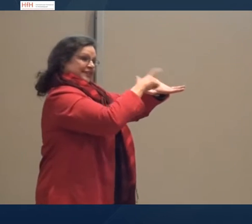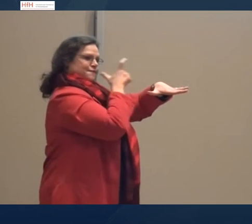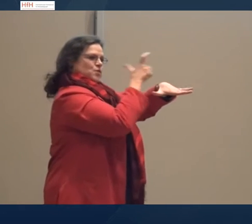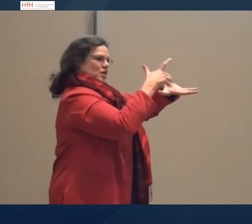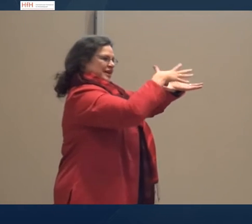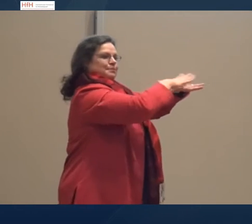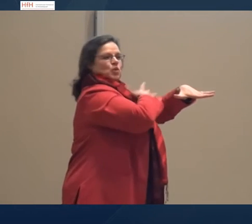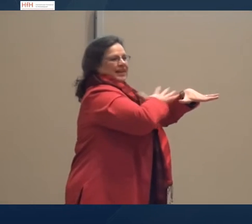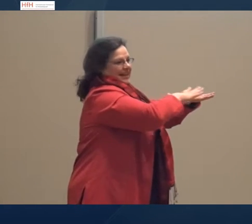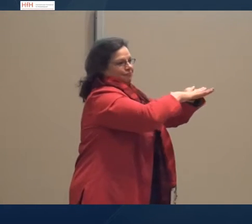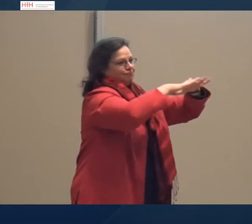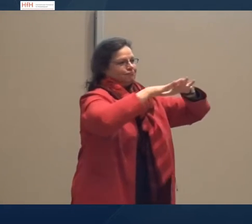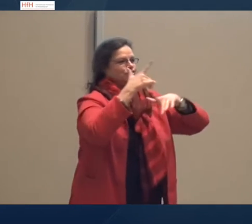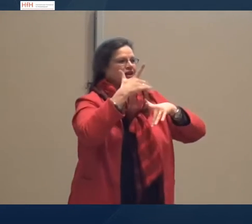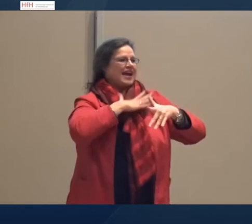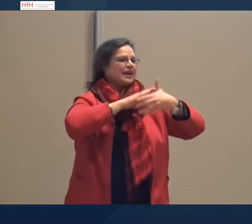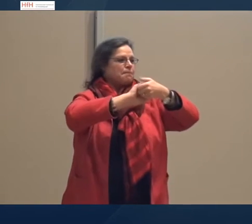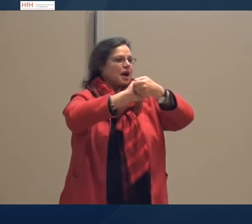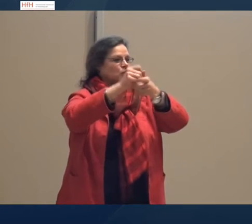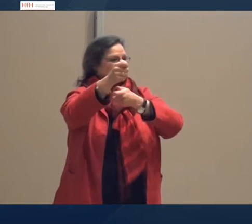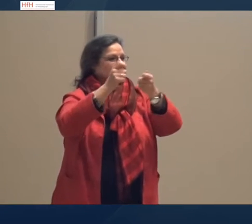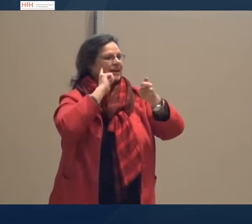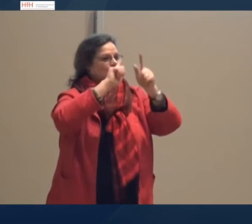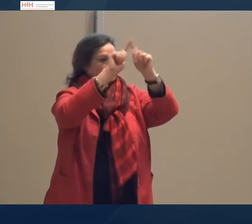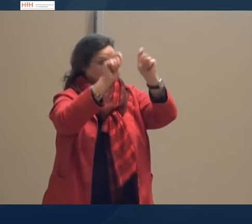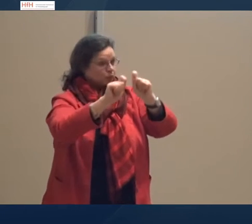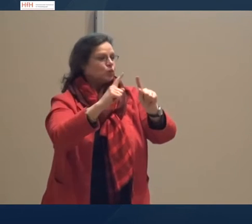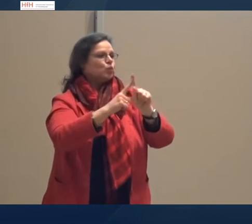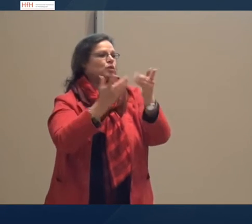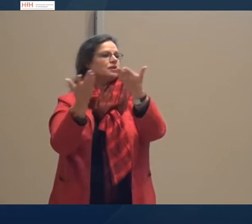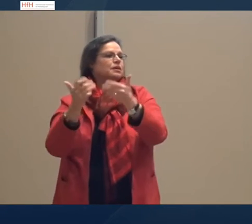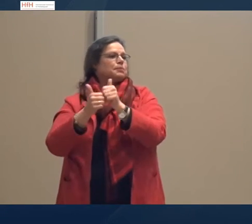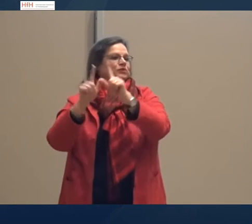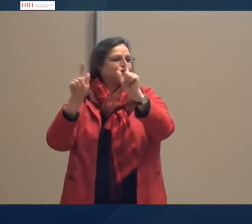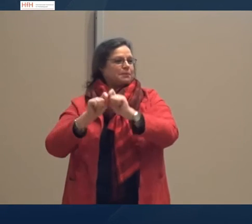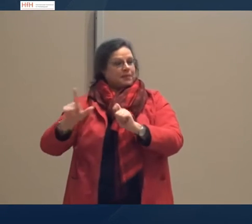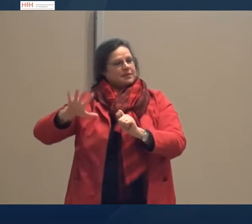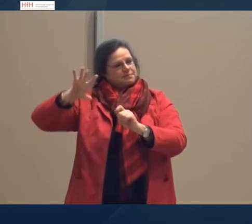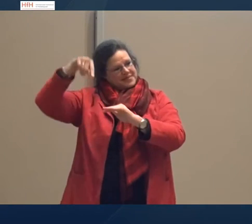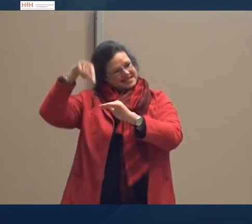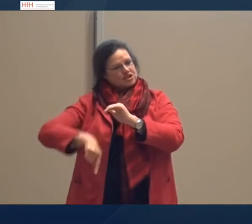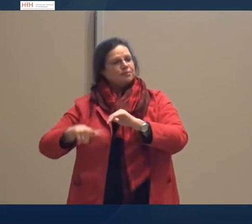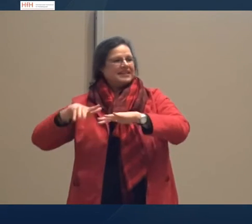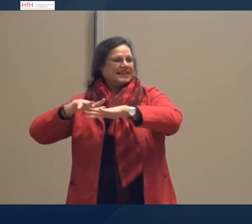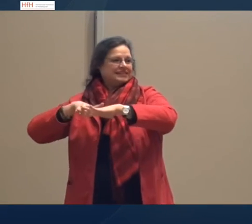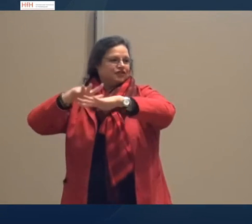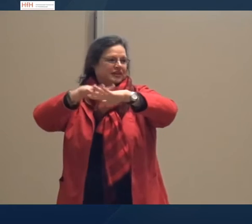Diese Vernetzung natürlich möchte ich bei der Vernetzung zwei Partnerorganisationen nennen. Das ist einmal der SGB und einmal die BGA, der